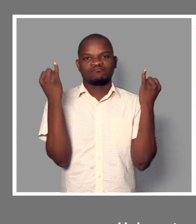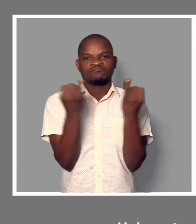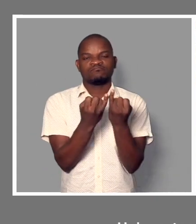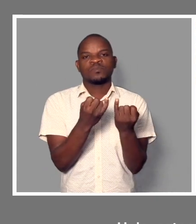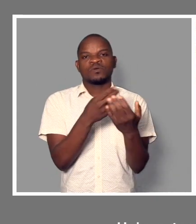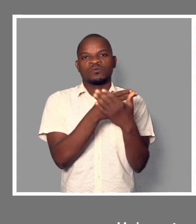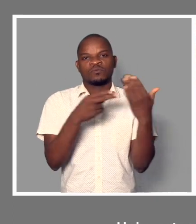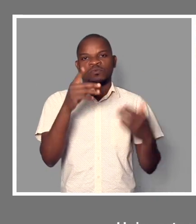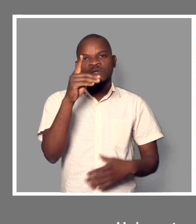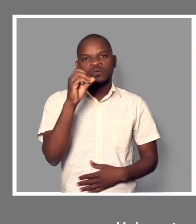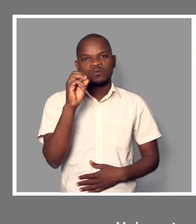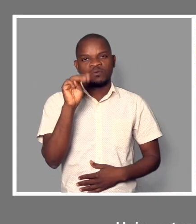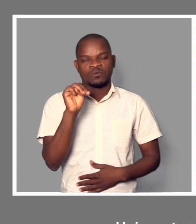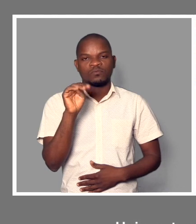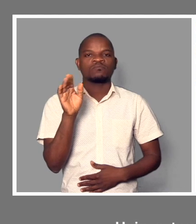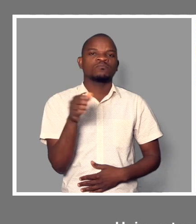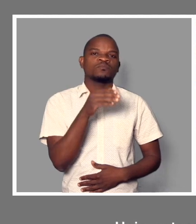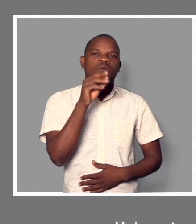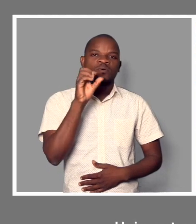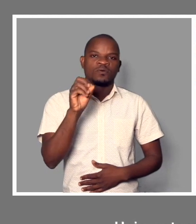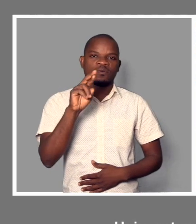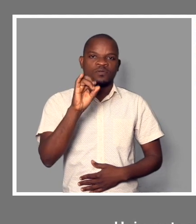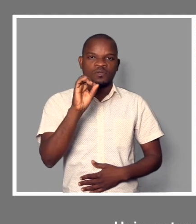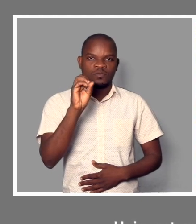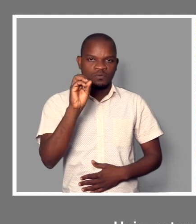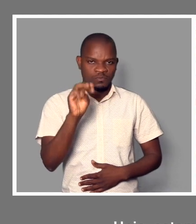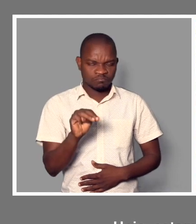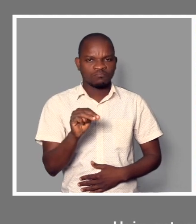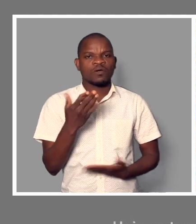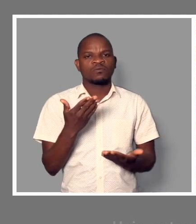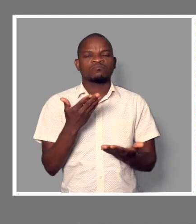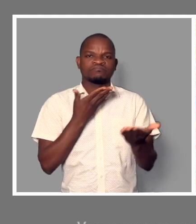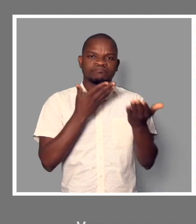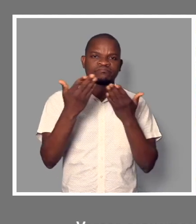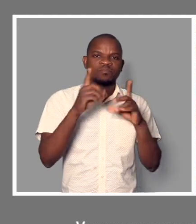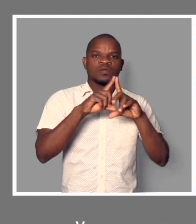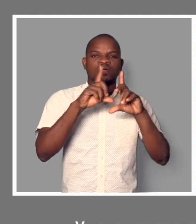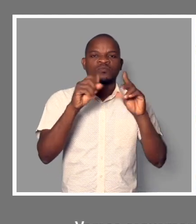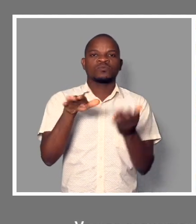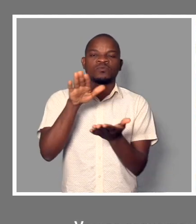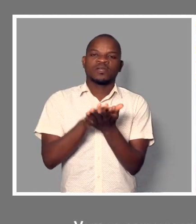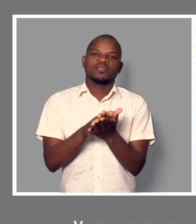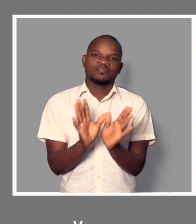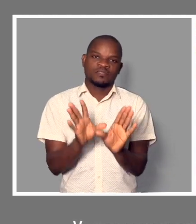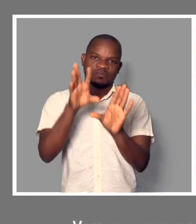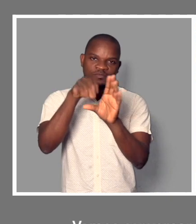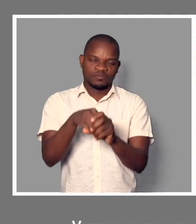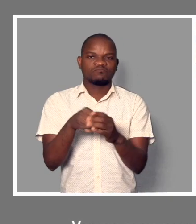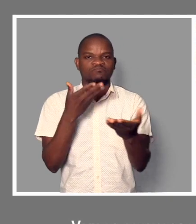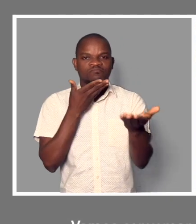Oriom, onde vamos falar sobretudo de um parque inclusivo. Vamos conversar com o Paulo Massanco,